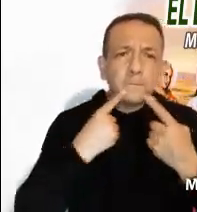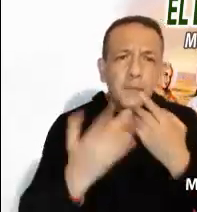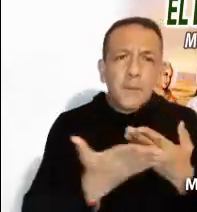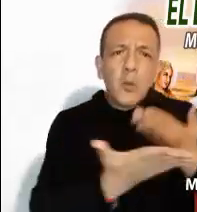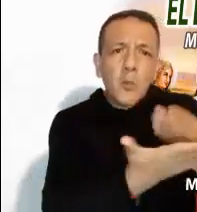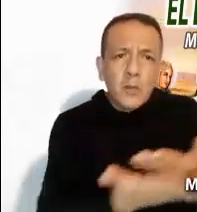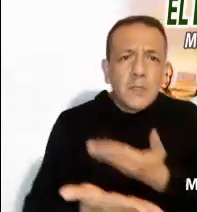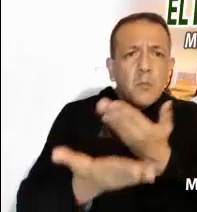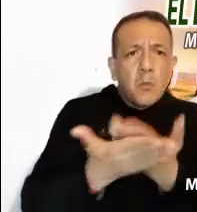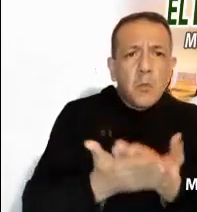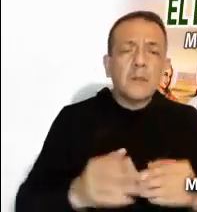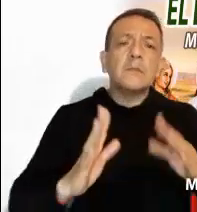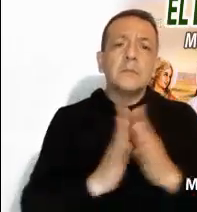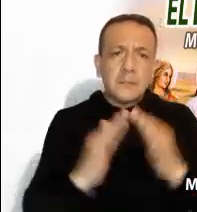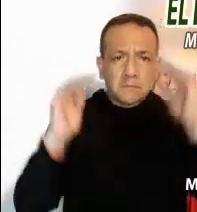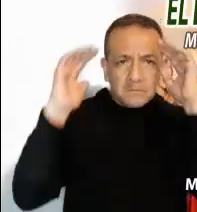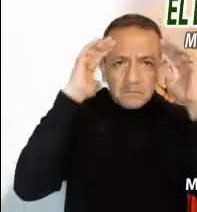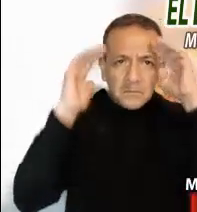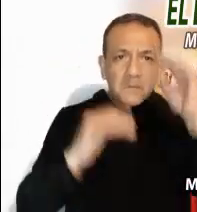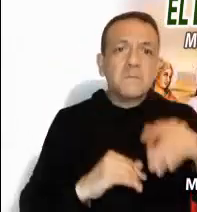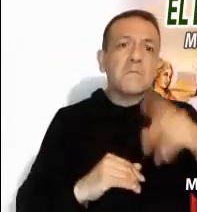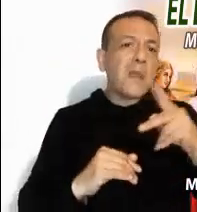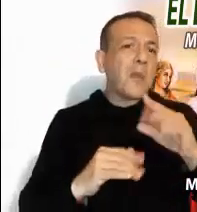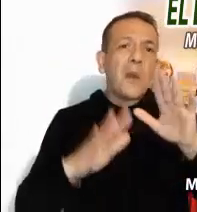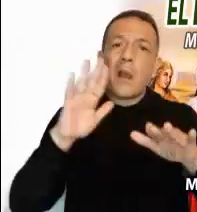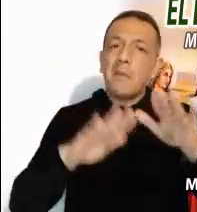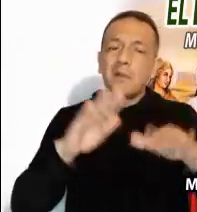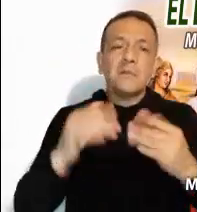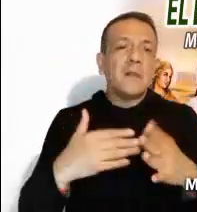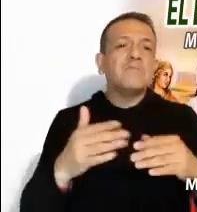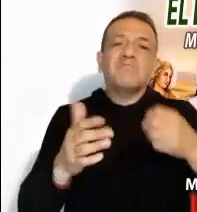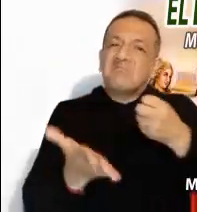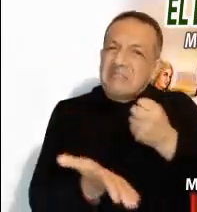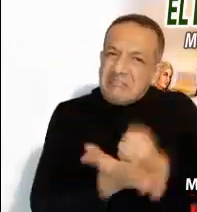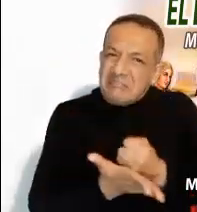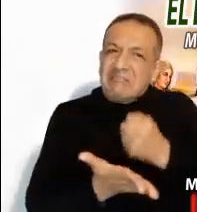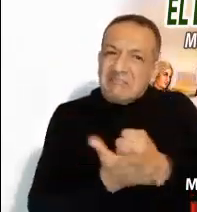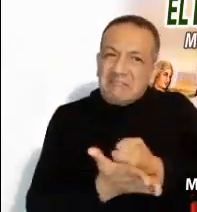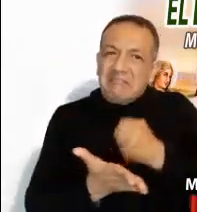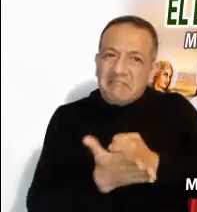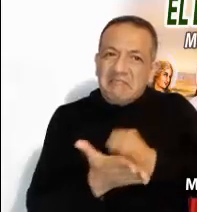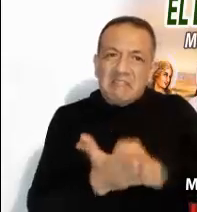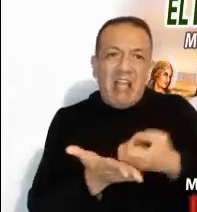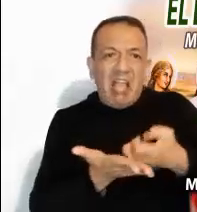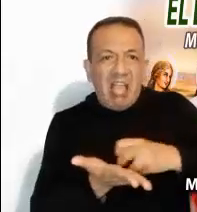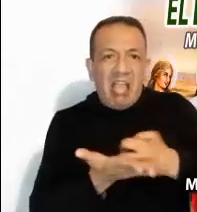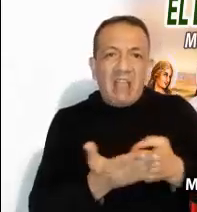de una mejor relación prevalecen los caprichos y se retoman las ofensas?